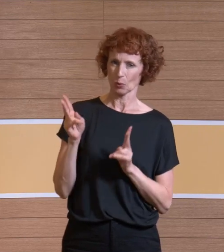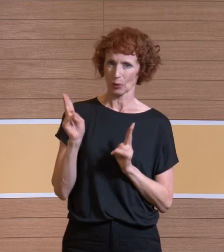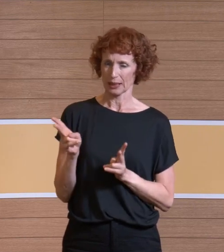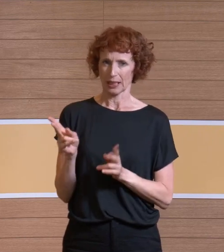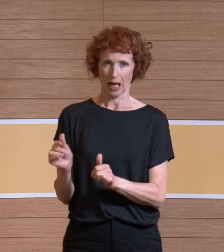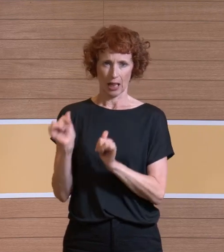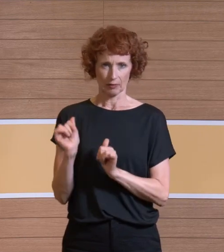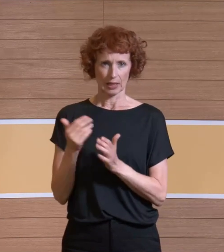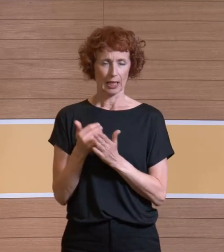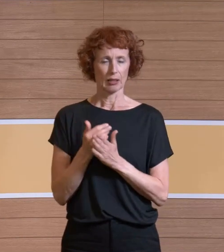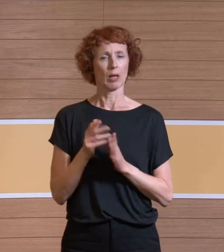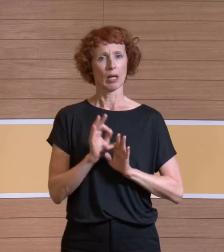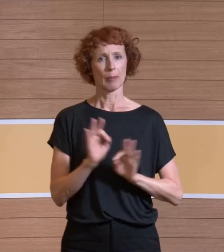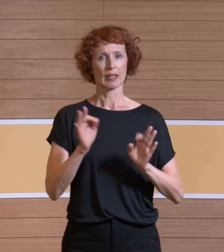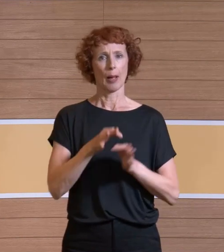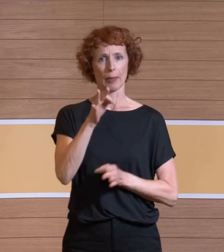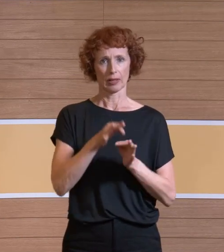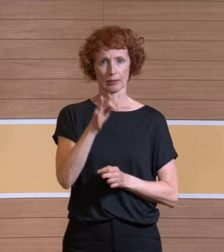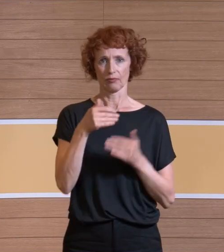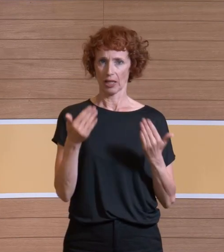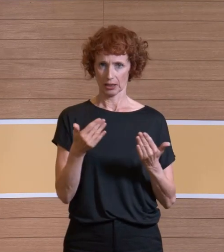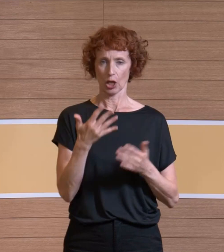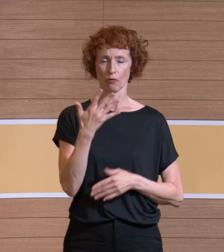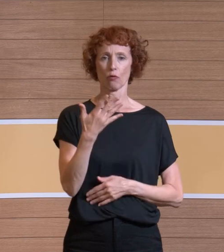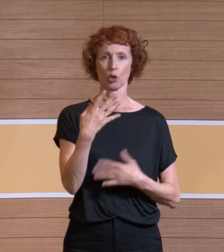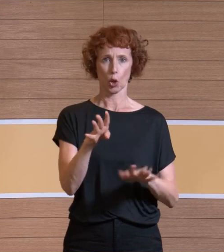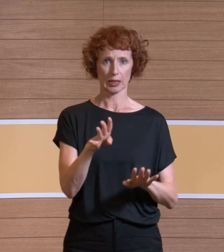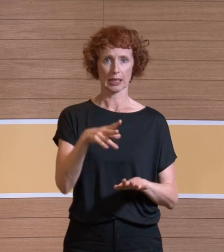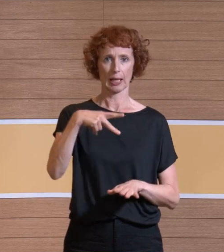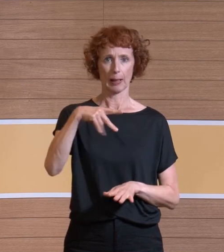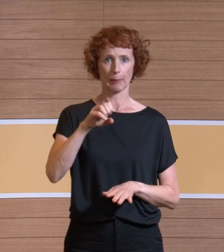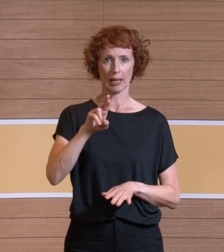haben wir als etwas robusteren Parameter noch die 95. Perzentile definiert.